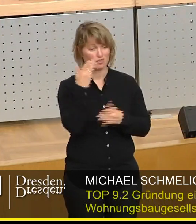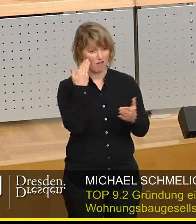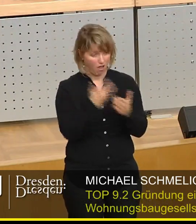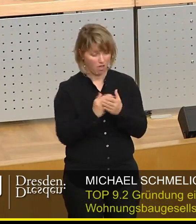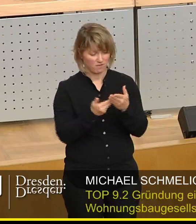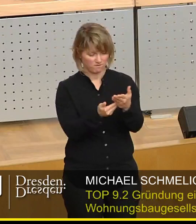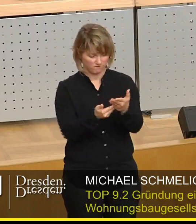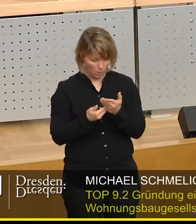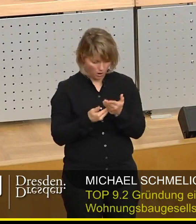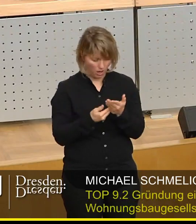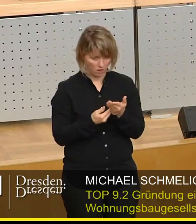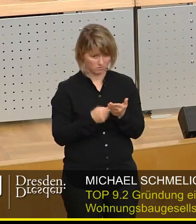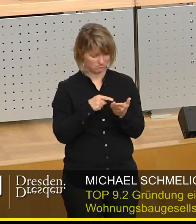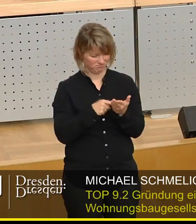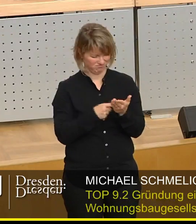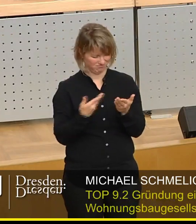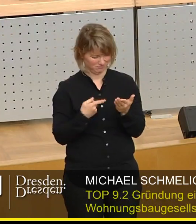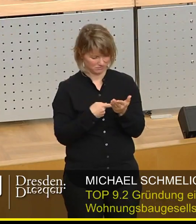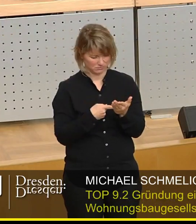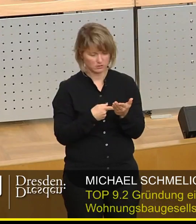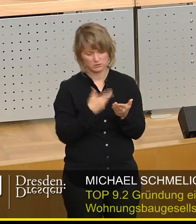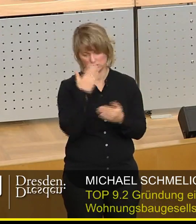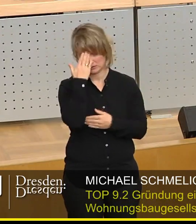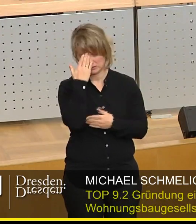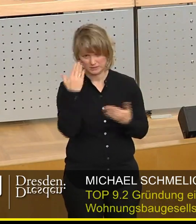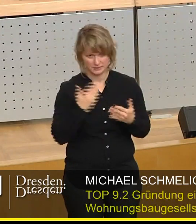als Vorlage, Mann oh Mann,